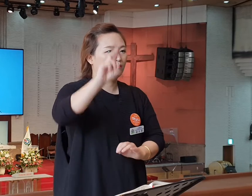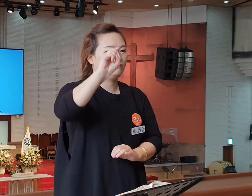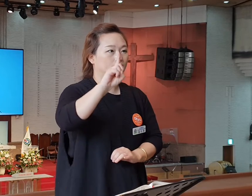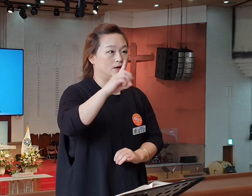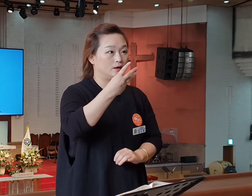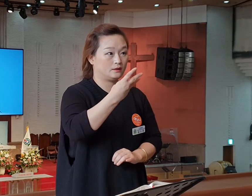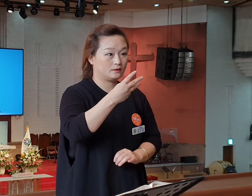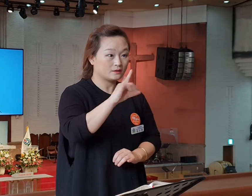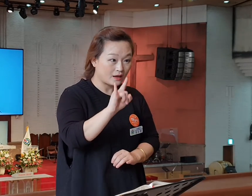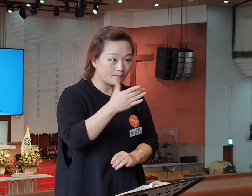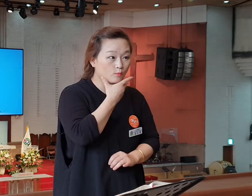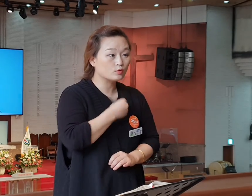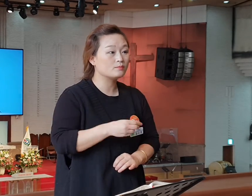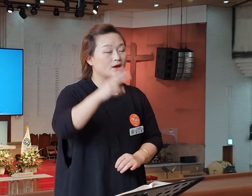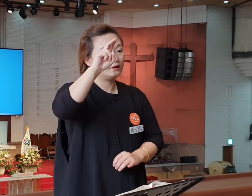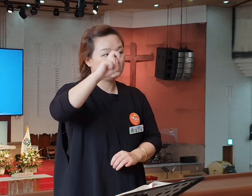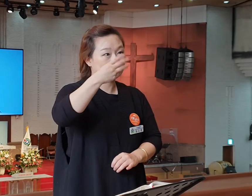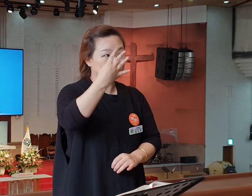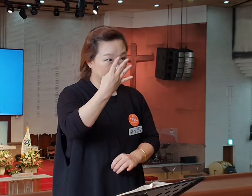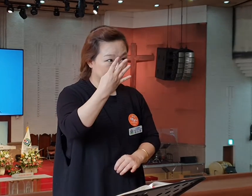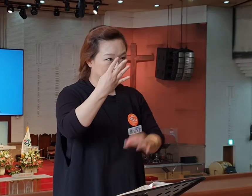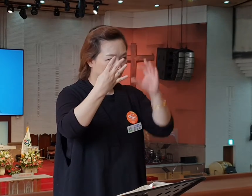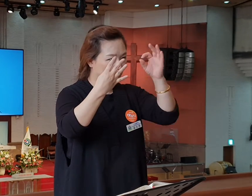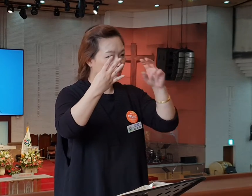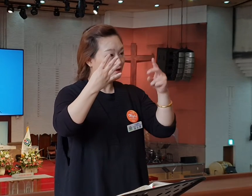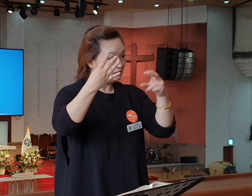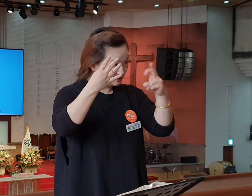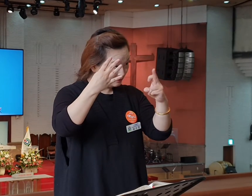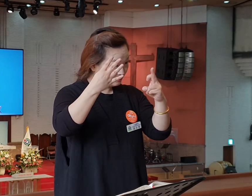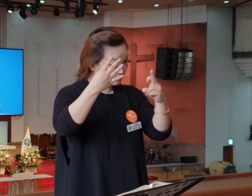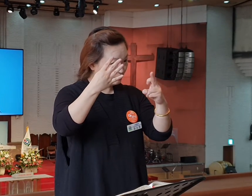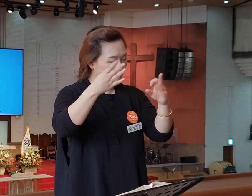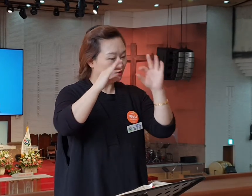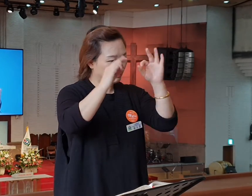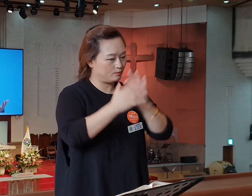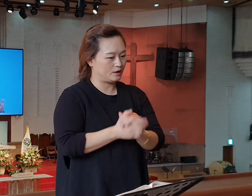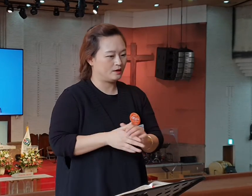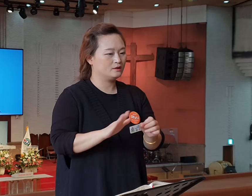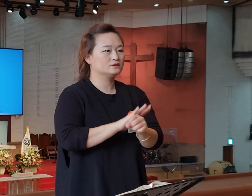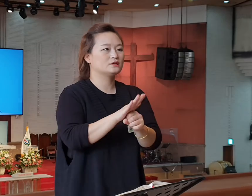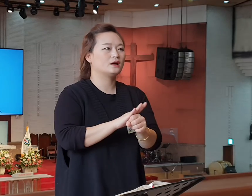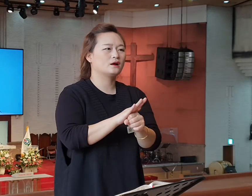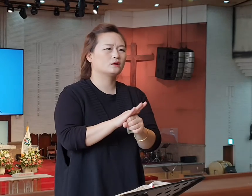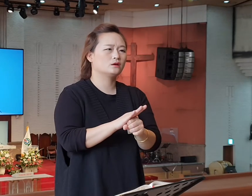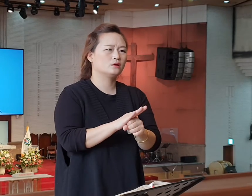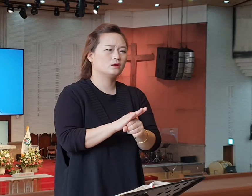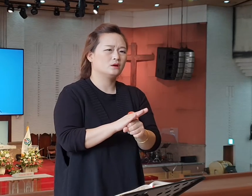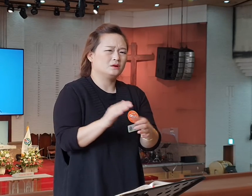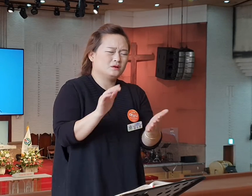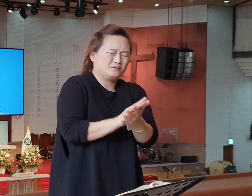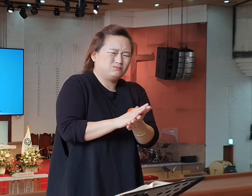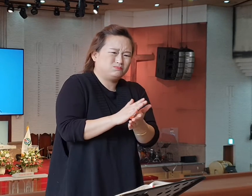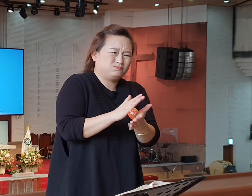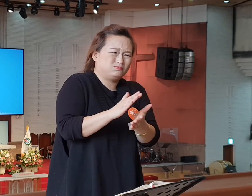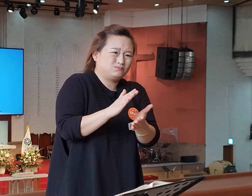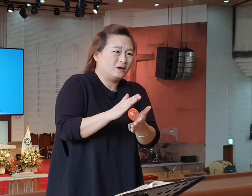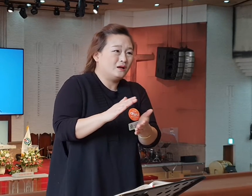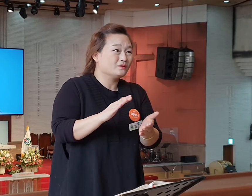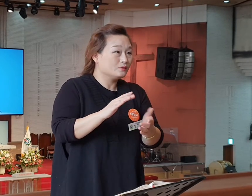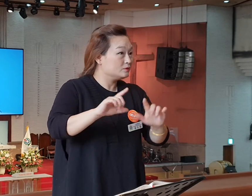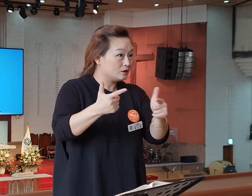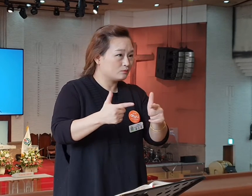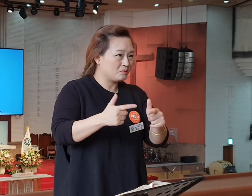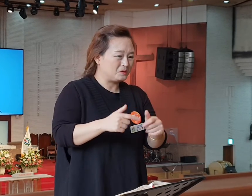24장에 보면 예수도 그렇게 말씀하세요. 마태복음 24장 10표부터 보면 이렇게 되어있습니다. 사랑이 식는데요. 얘들아, 사랑이